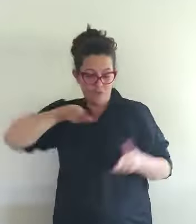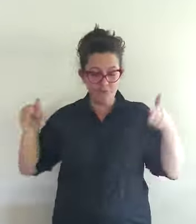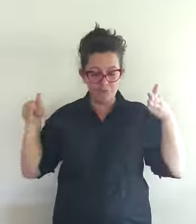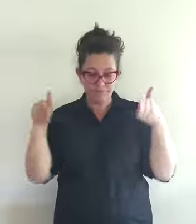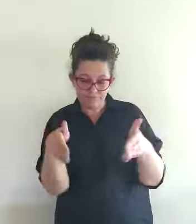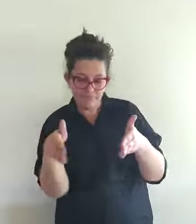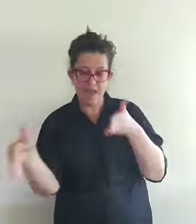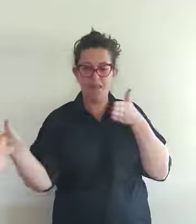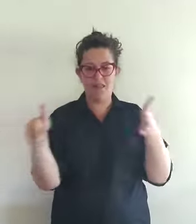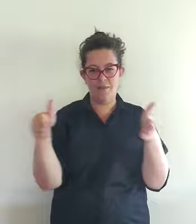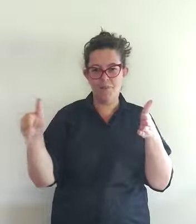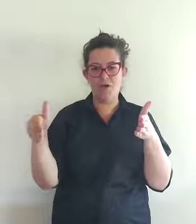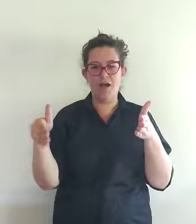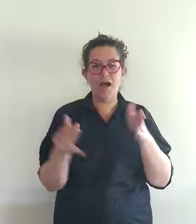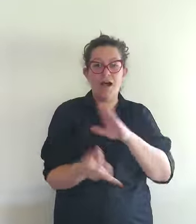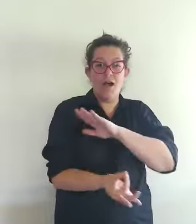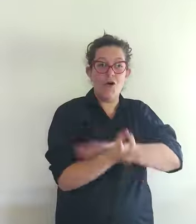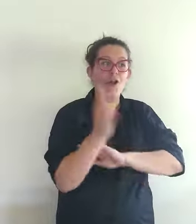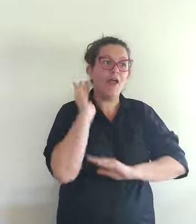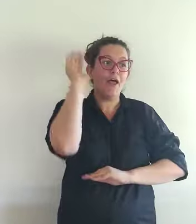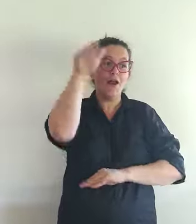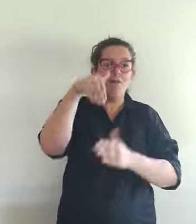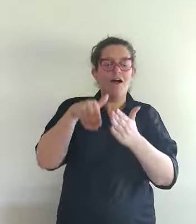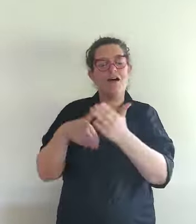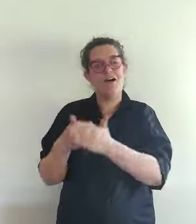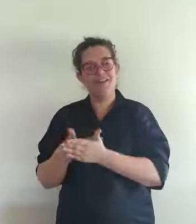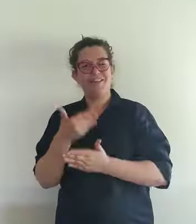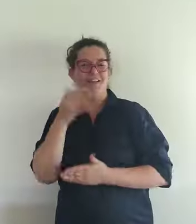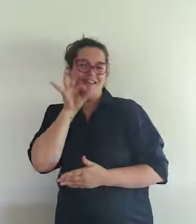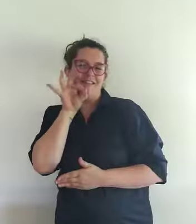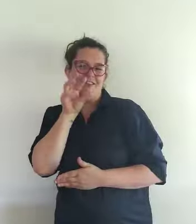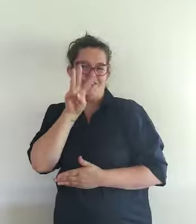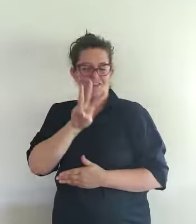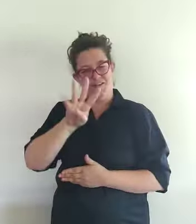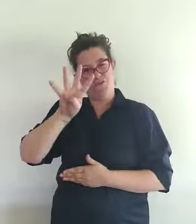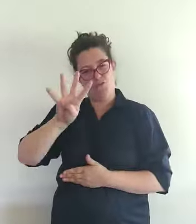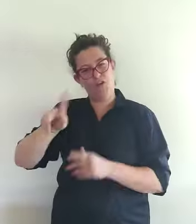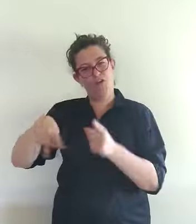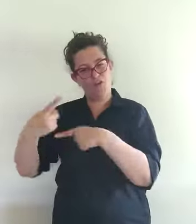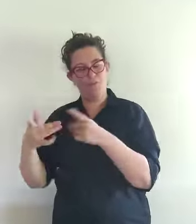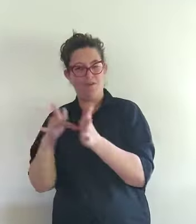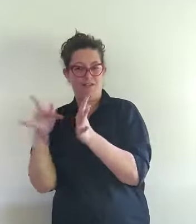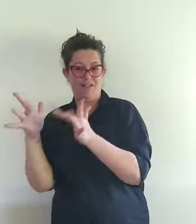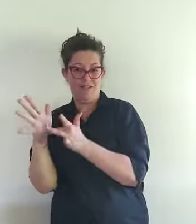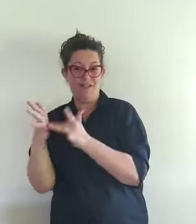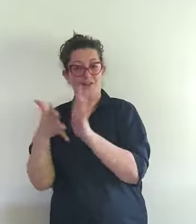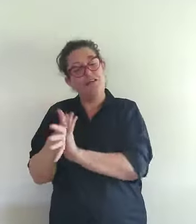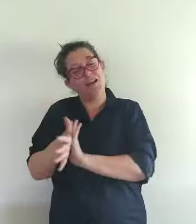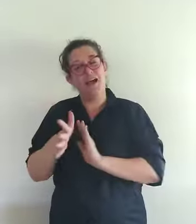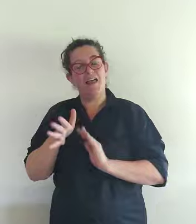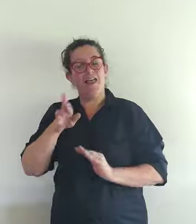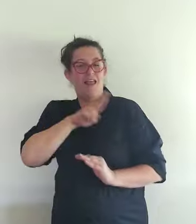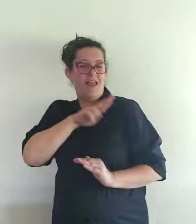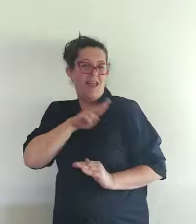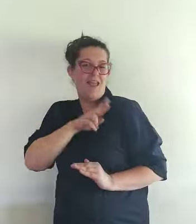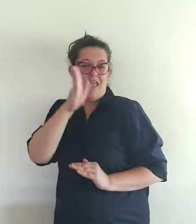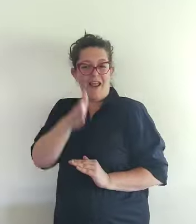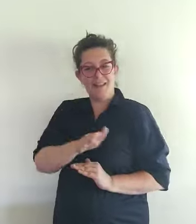III o IV d.C., con la inclusión de los primeros cristianos. Nos desvinculamos